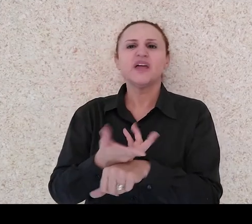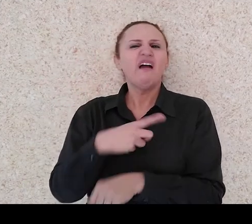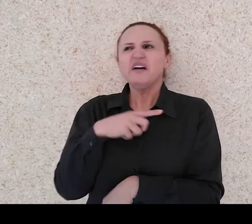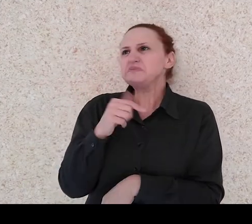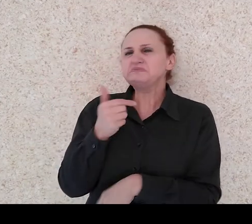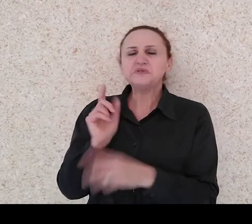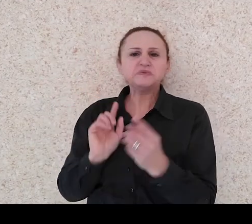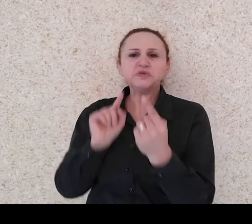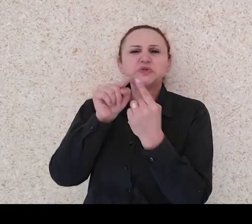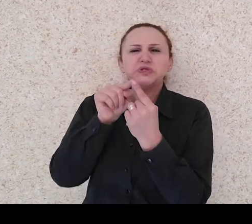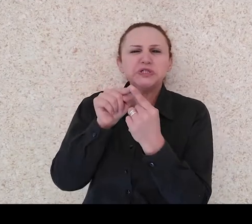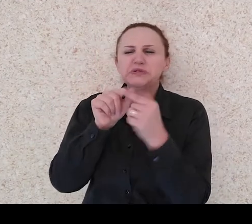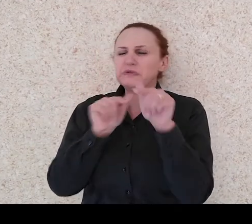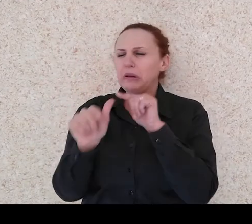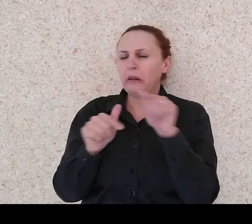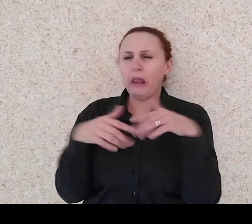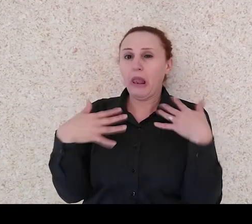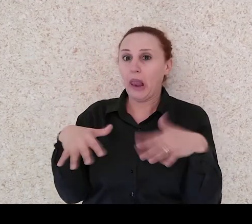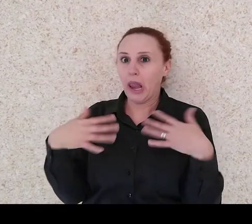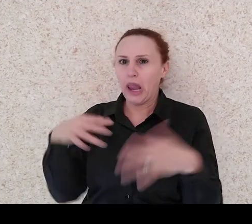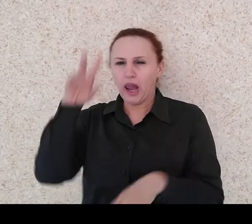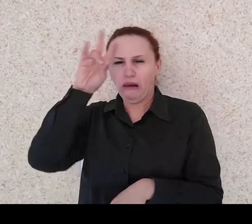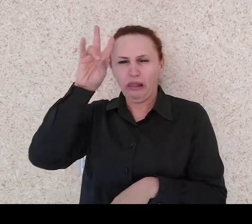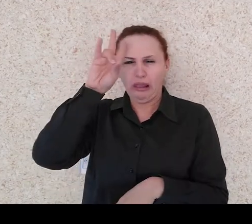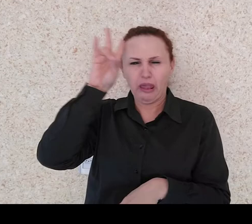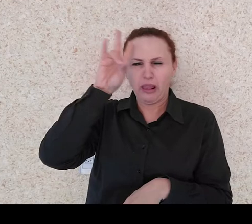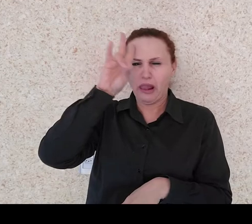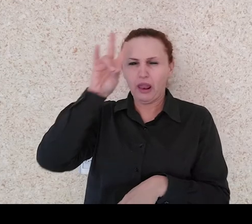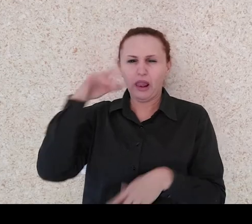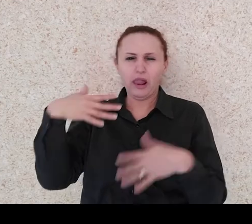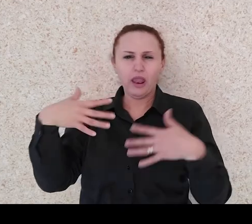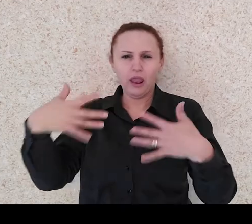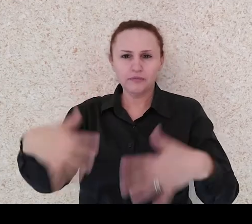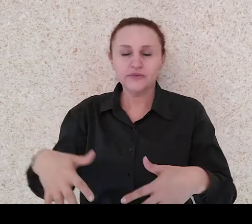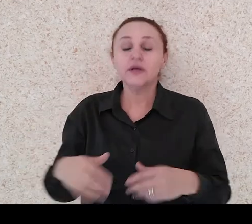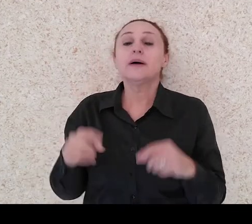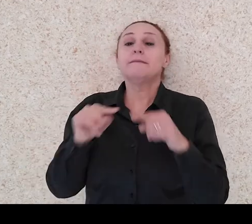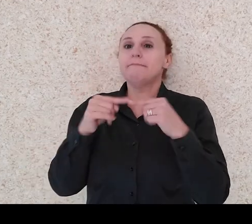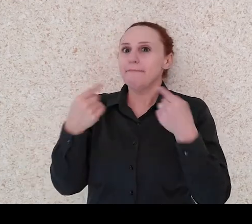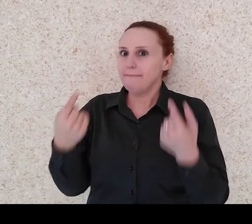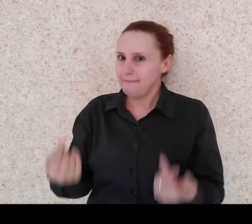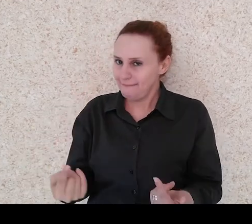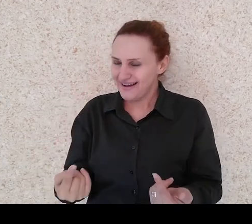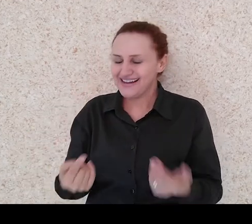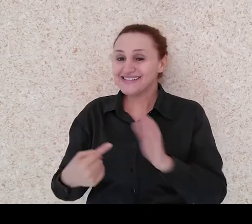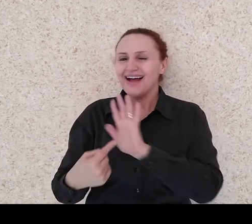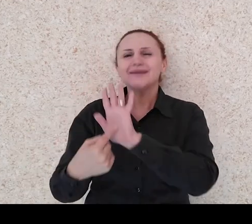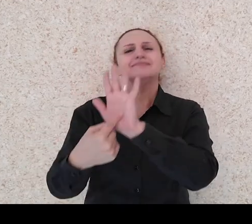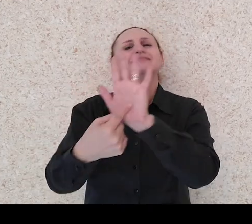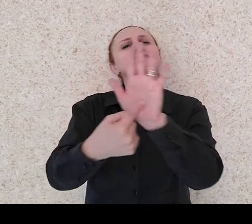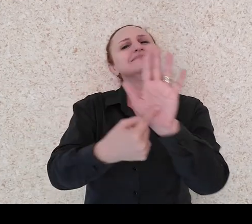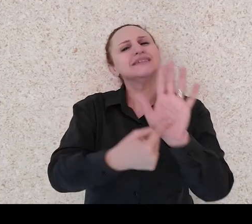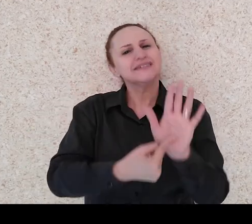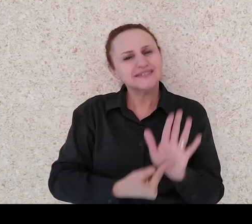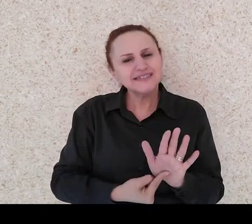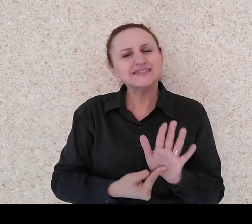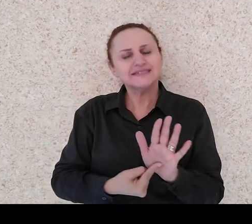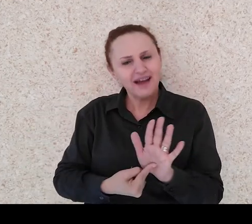os aspectos teóricos desse campo epistemológico, mas sim de apresentá-los a vocês como conhecimento básico,